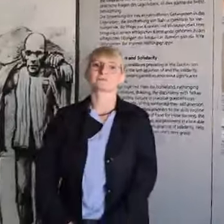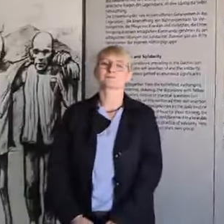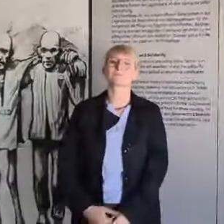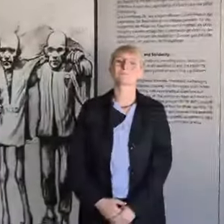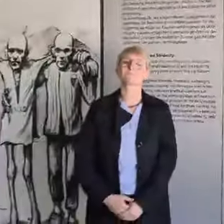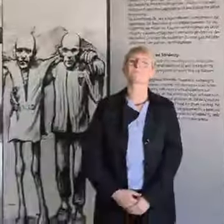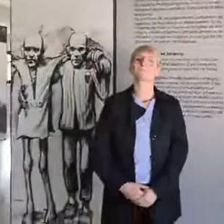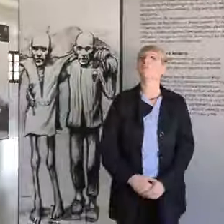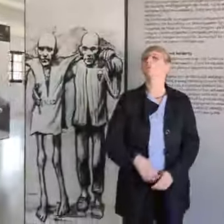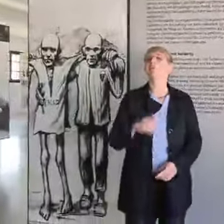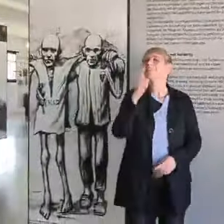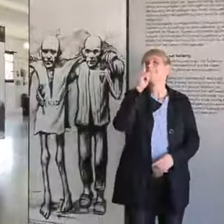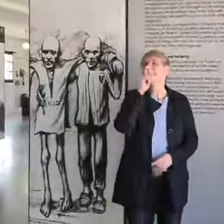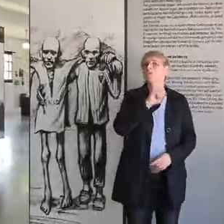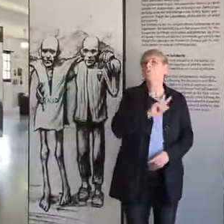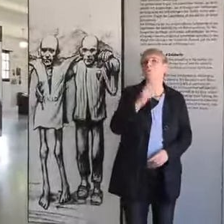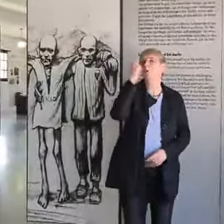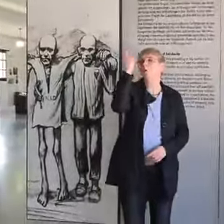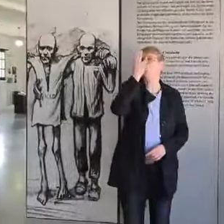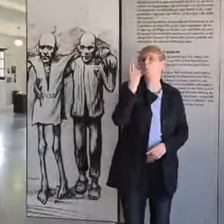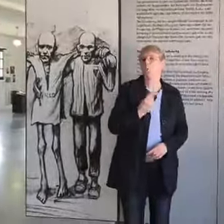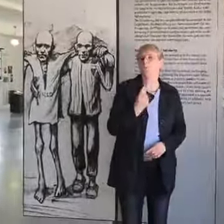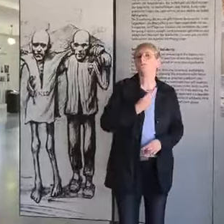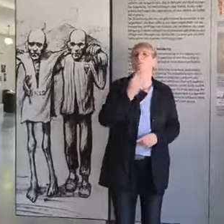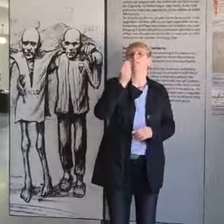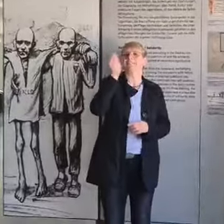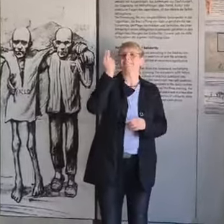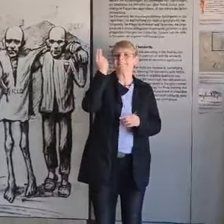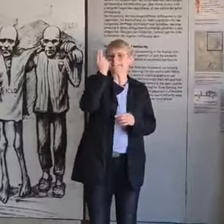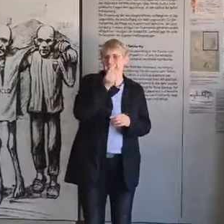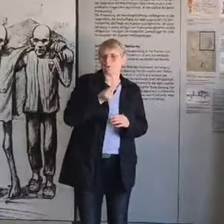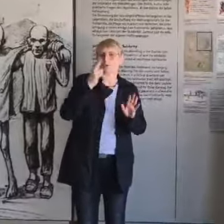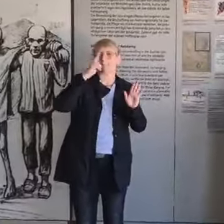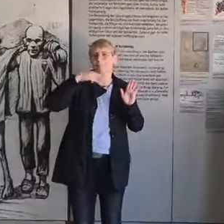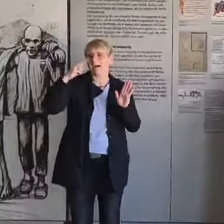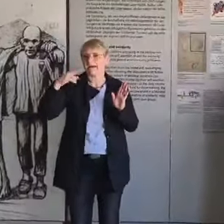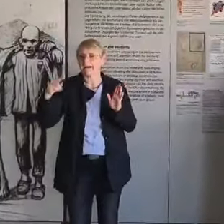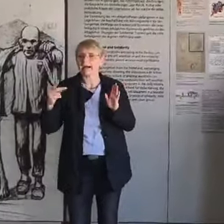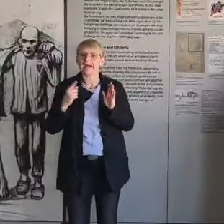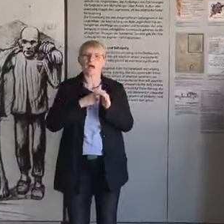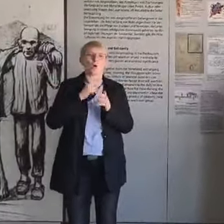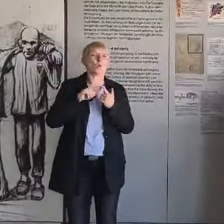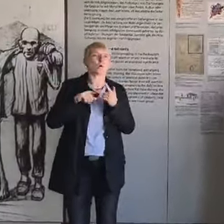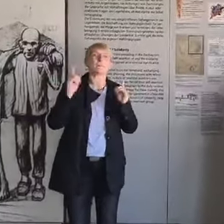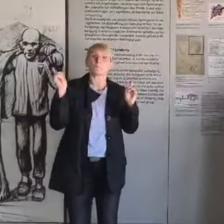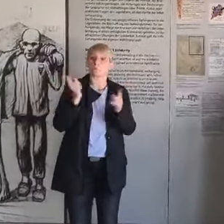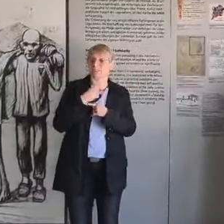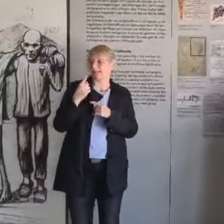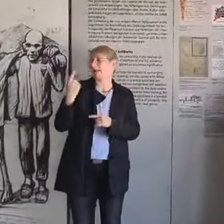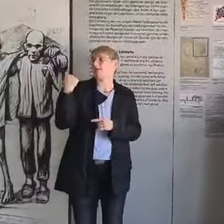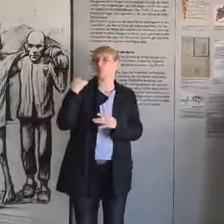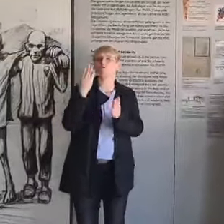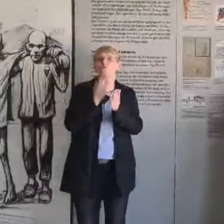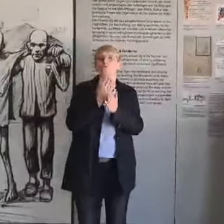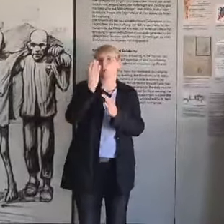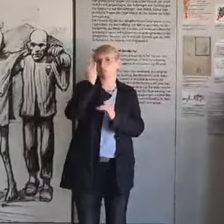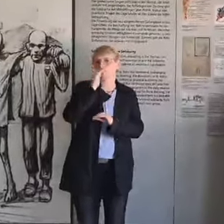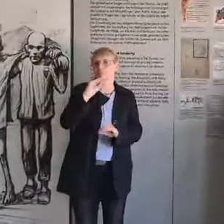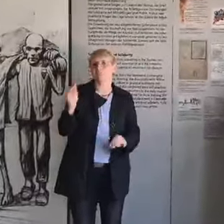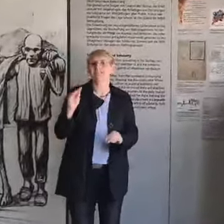but only Kunst in the sense of painting or painting, but also the theme of music, I have already mentioned. Now I must say,